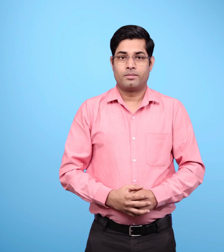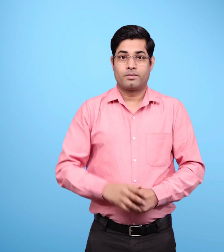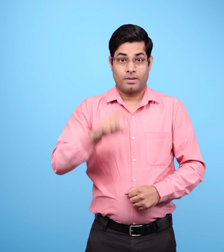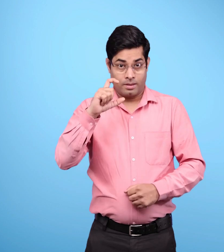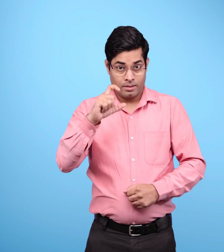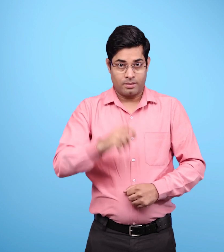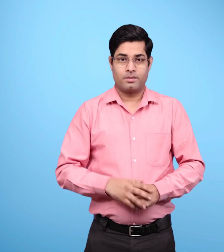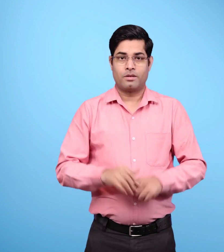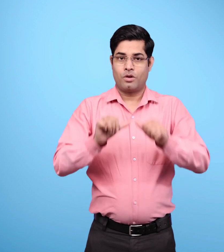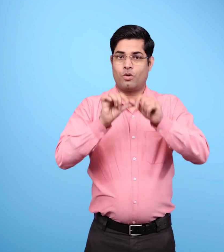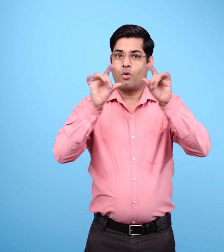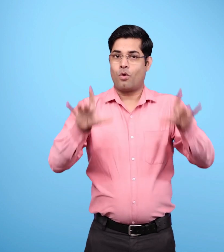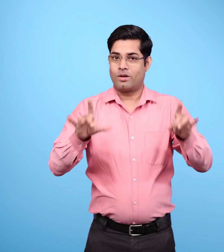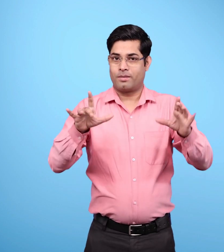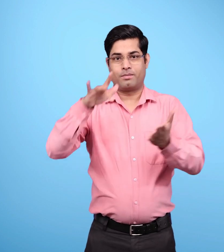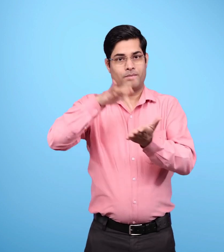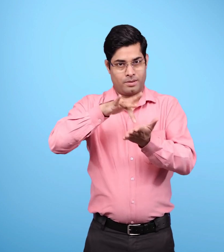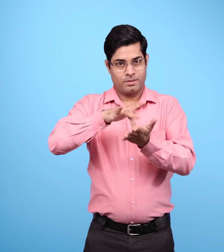ग ऑस्ट्रेलिया